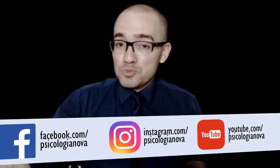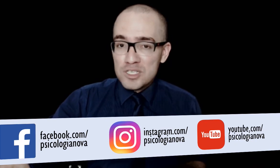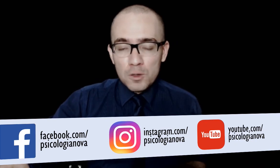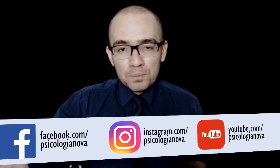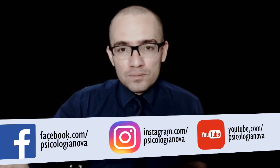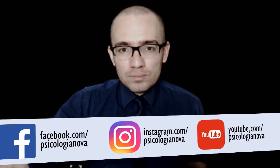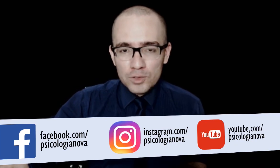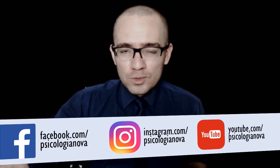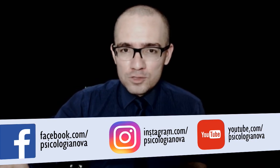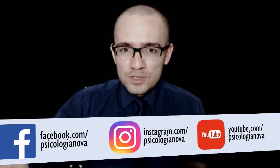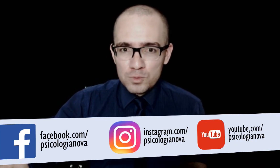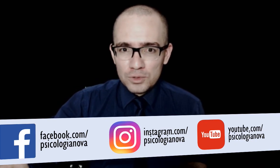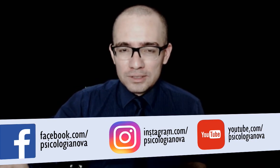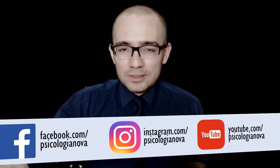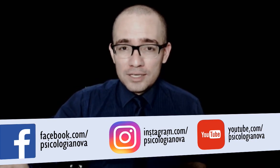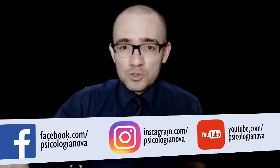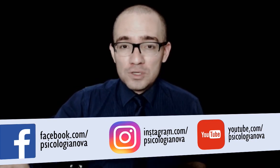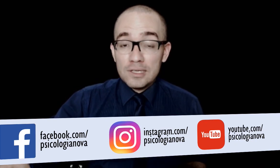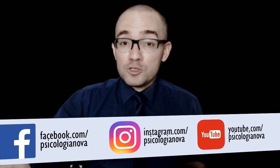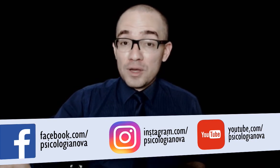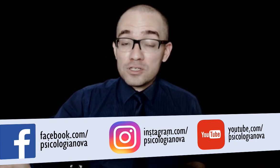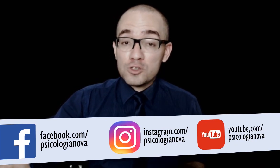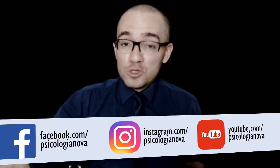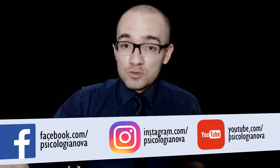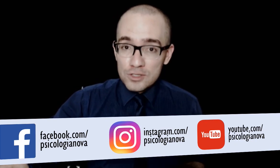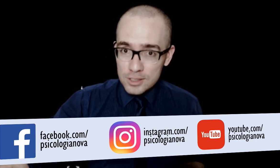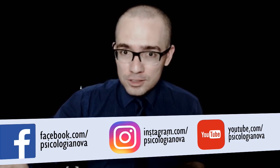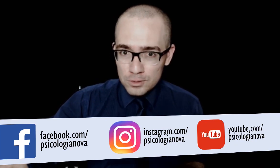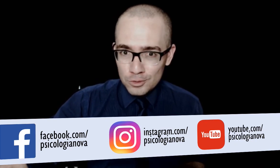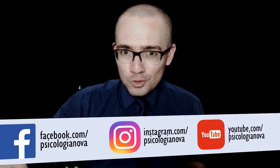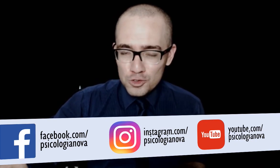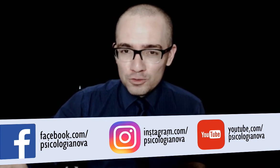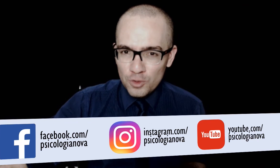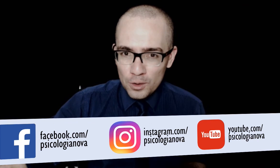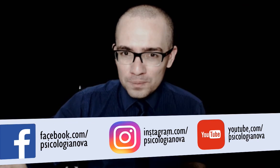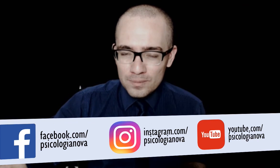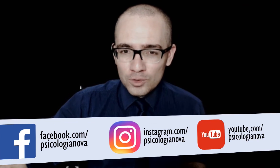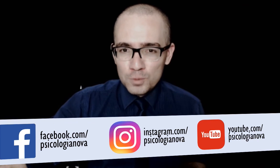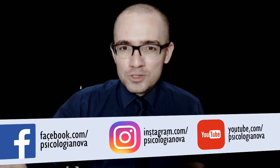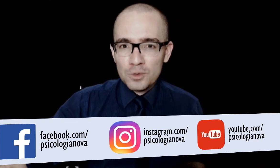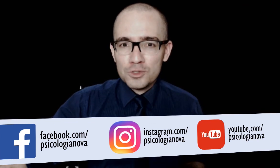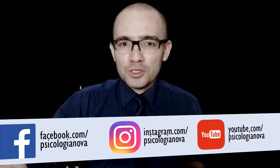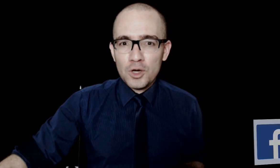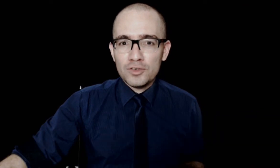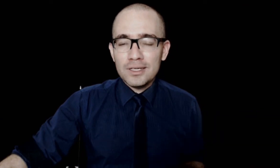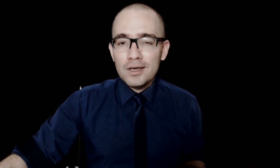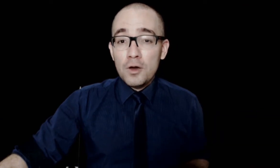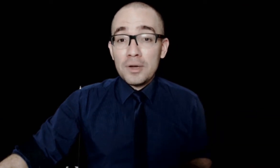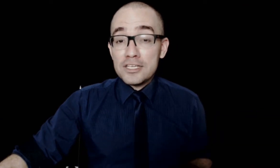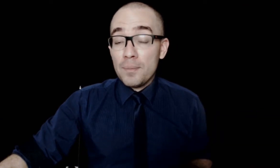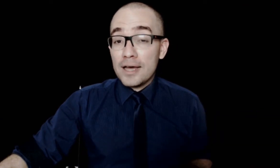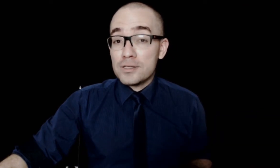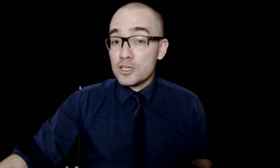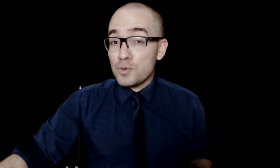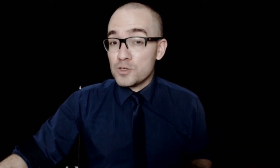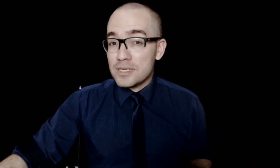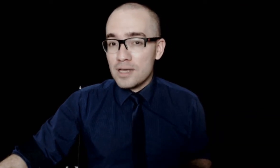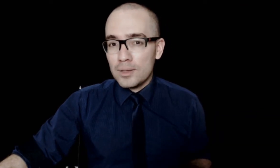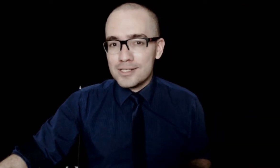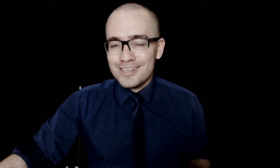transmissão pelo nosso Facebook. É isso. Espero as questões de vocês no nosso fórum do Psicologia Nova. Um grande abraço, até as próximas aulas.